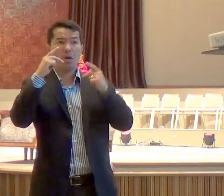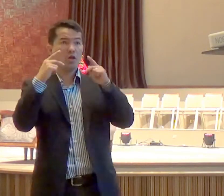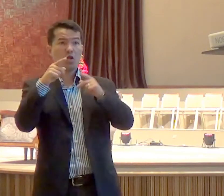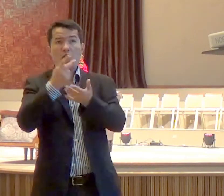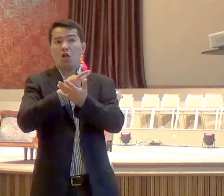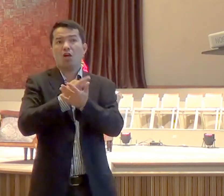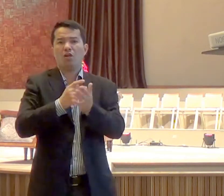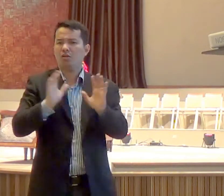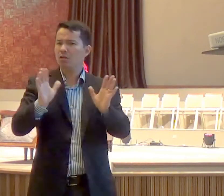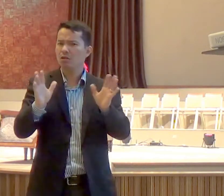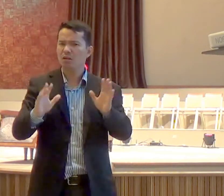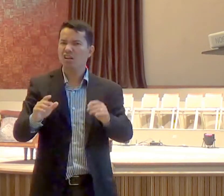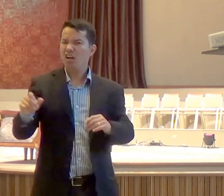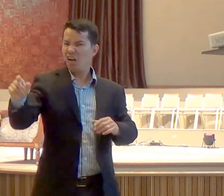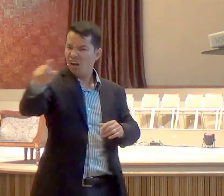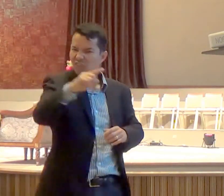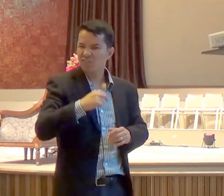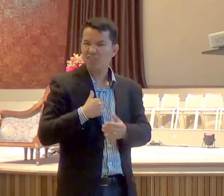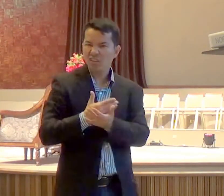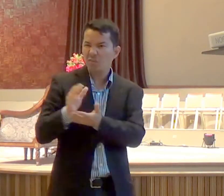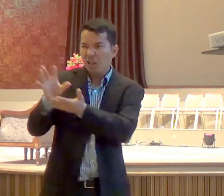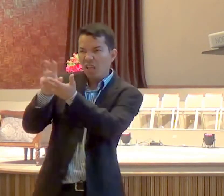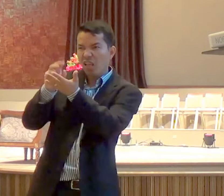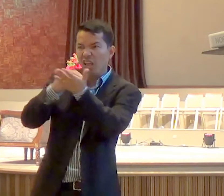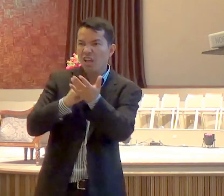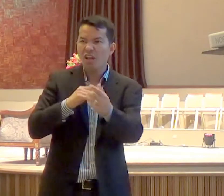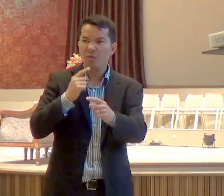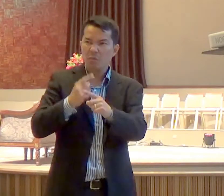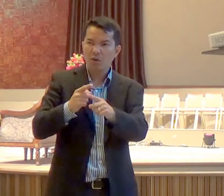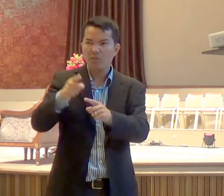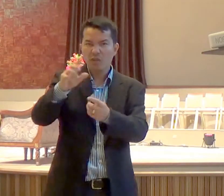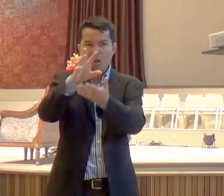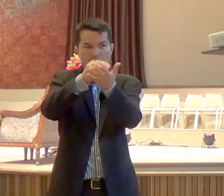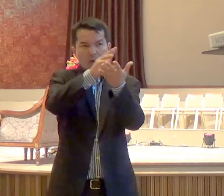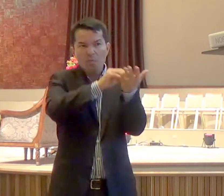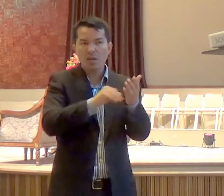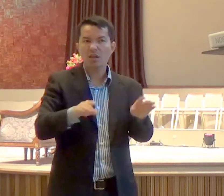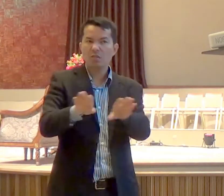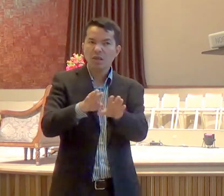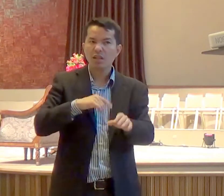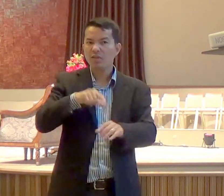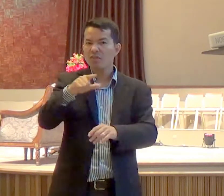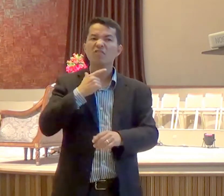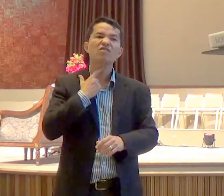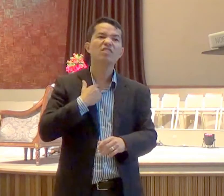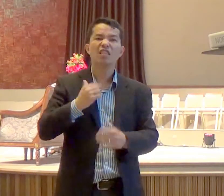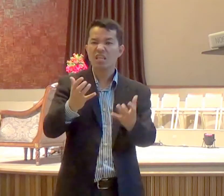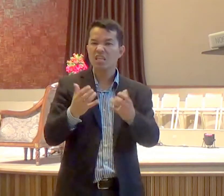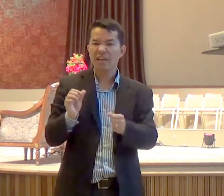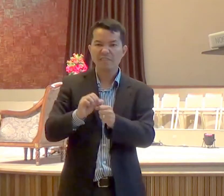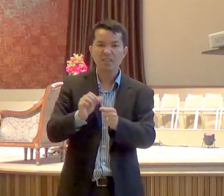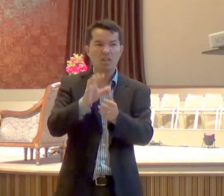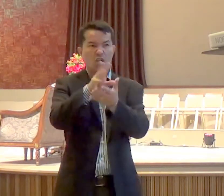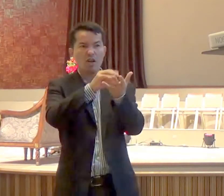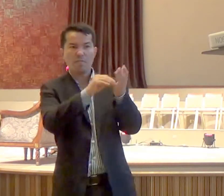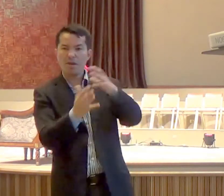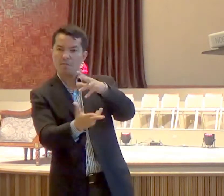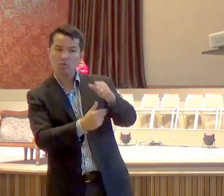quer dizer, que por que dá algum tipo de resultado, a gente pode fazer, ou por que está na nossa cabeça a fazer, o que é de Deus, de Deus, e Deus só